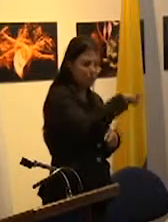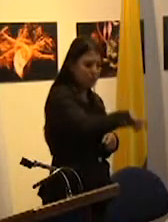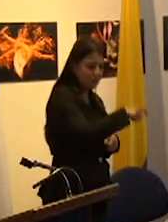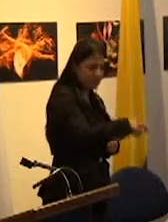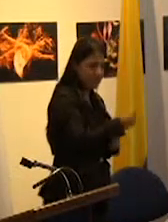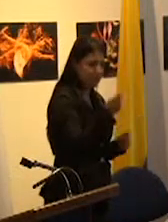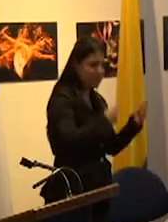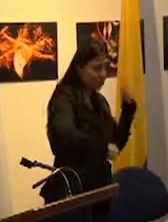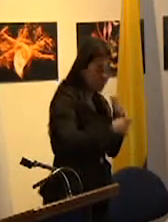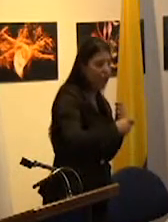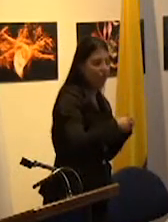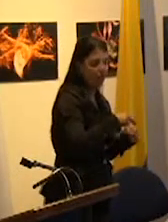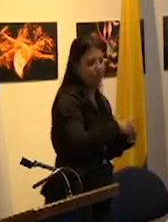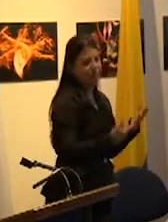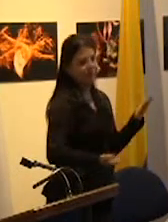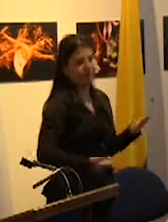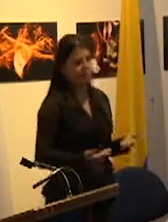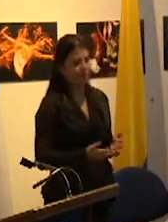en el mercado